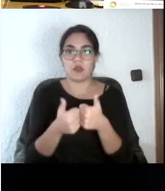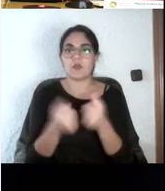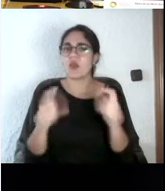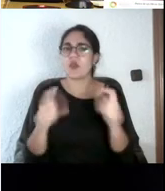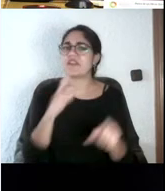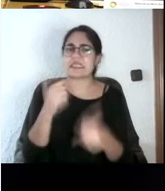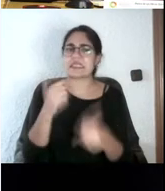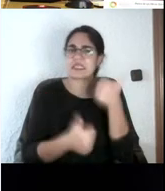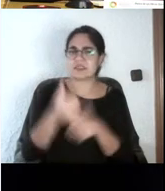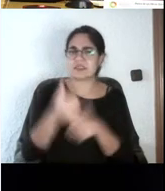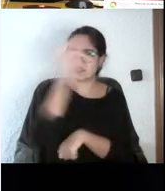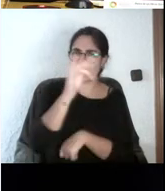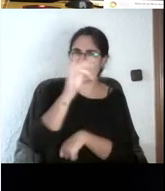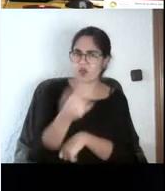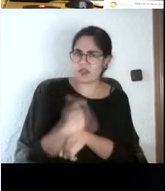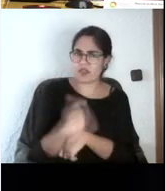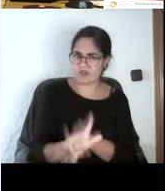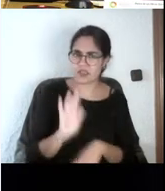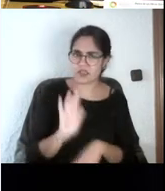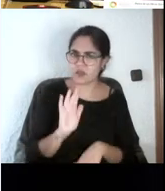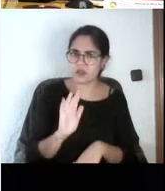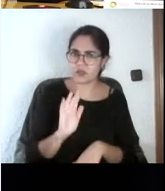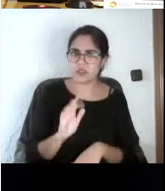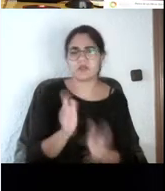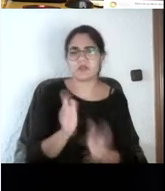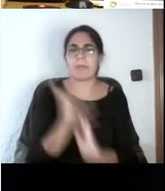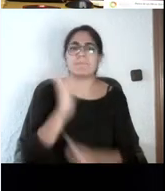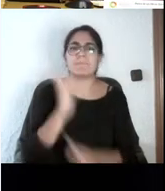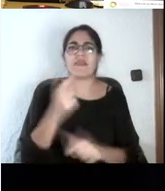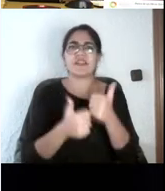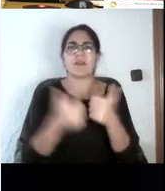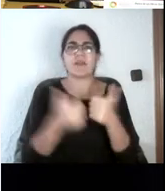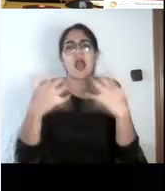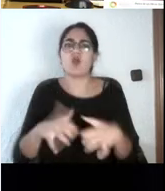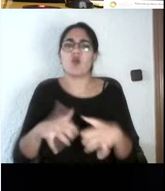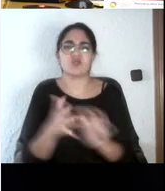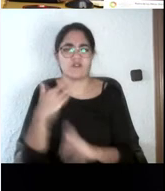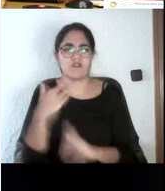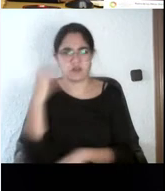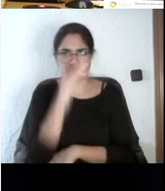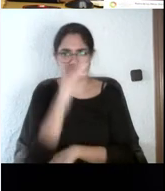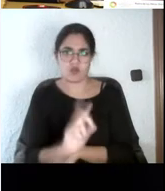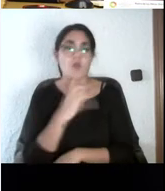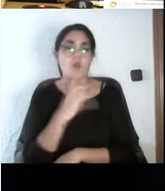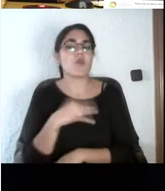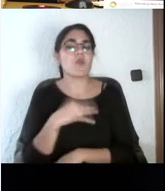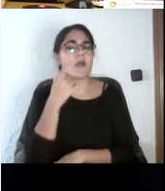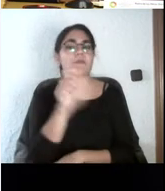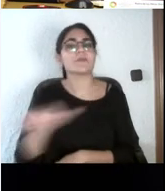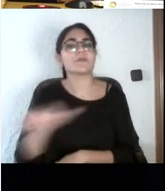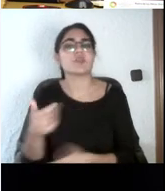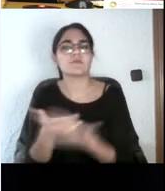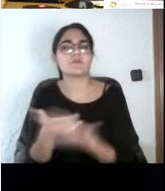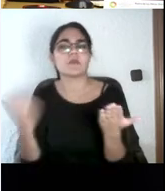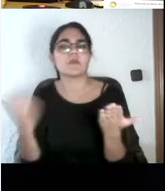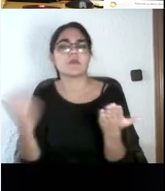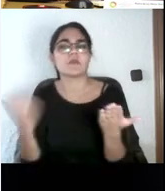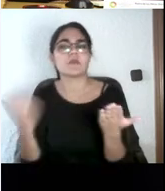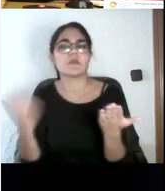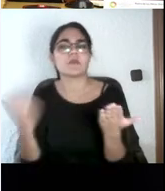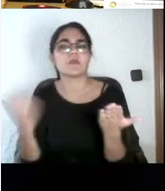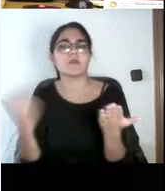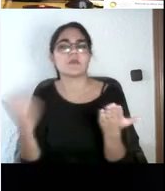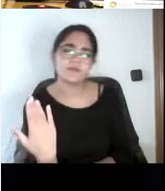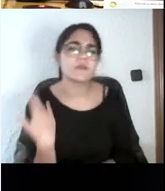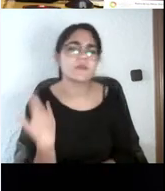de teoría, pero que sí tiene que ser un examen a un individuo y en ciertas condiciones, y, por